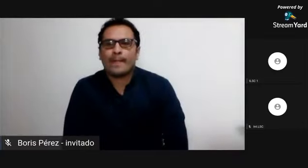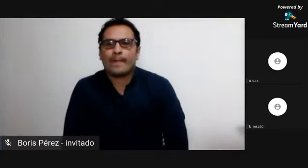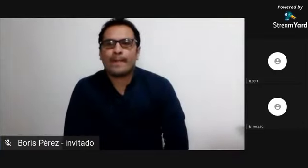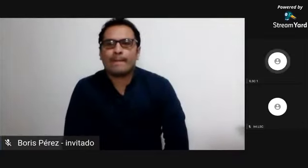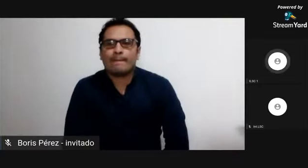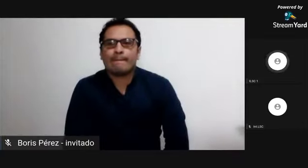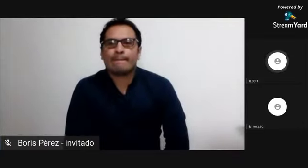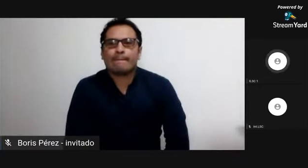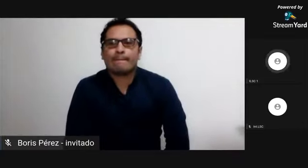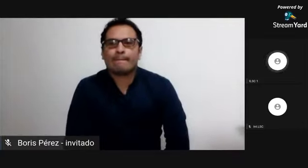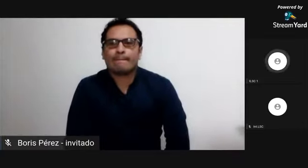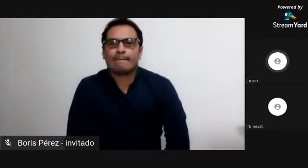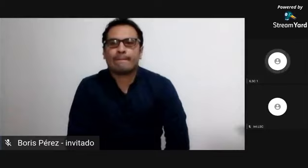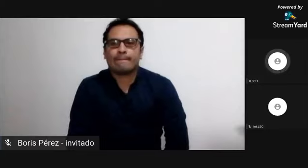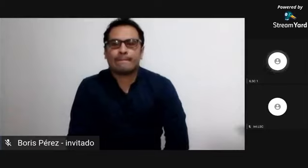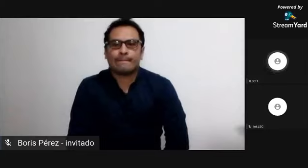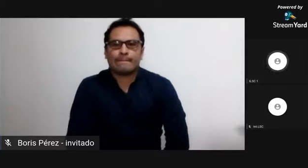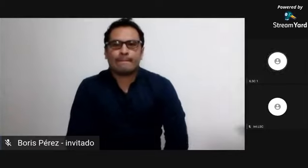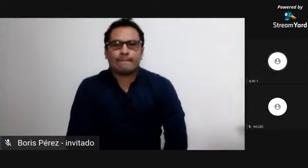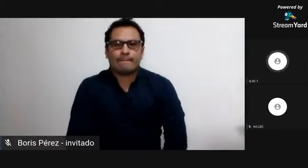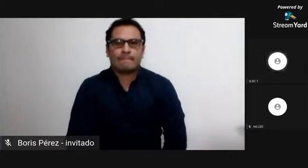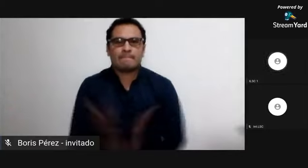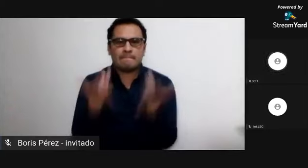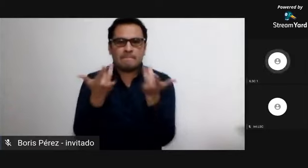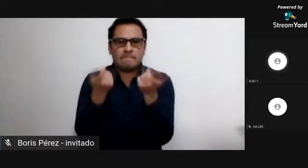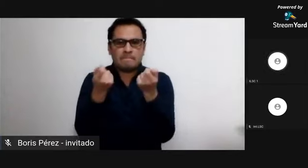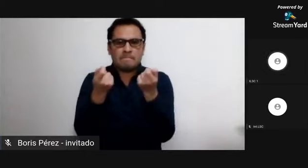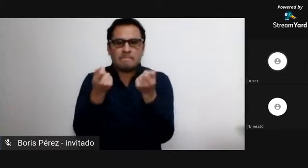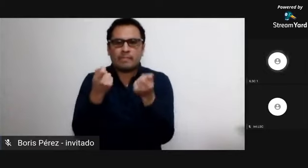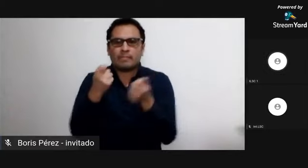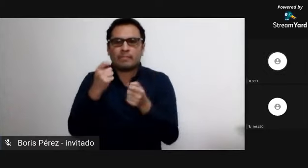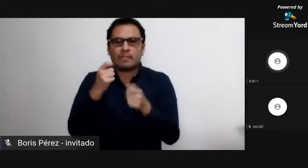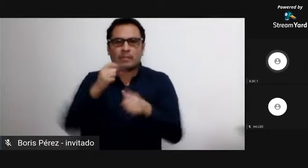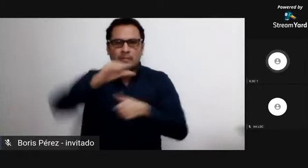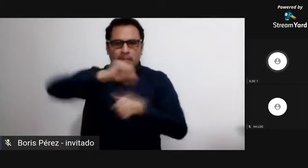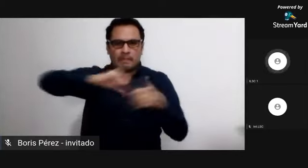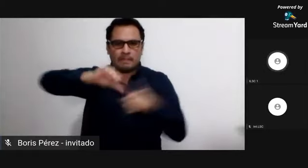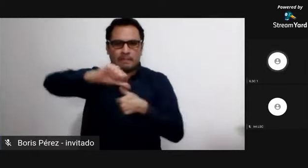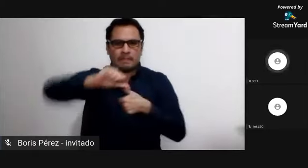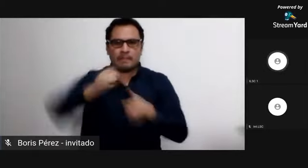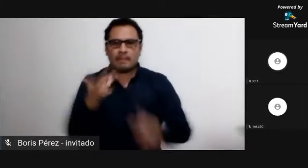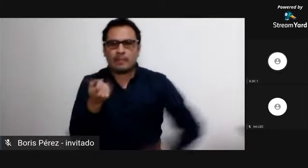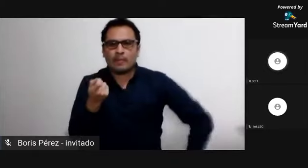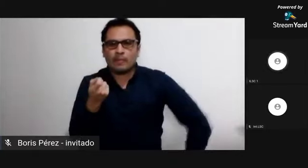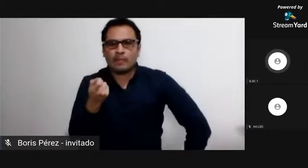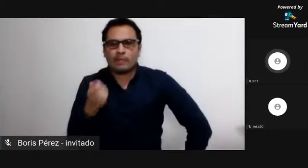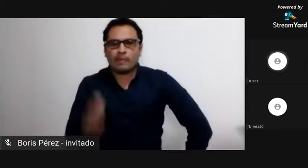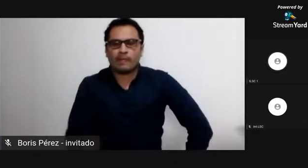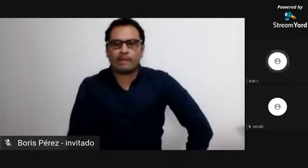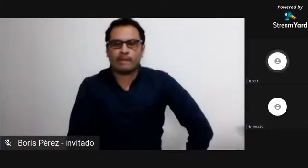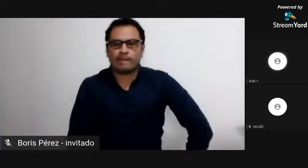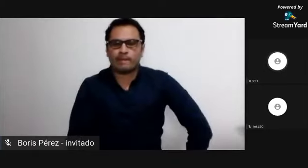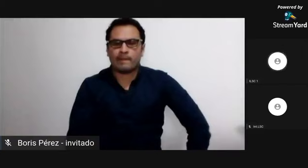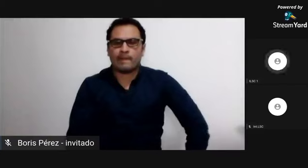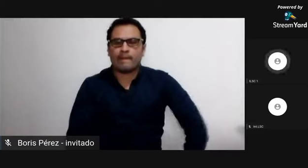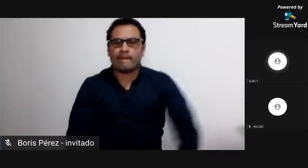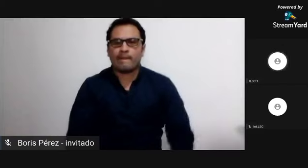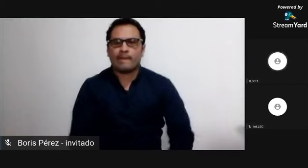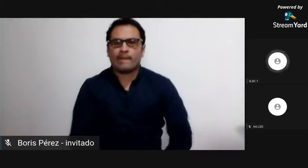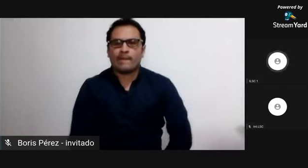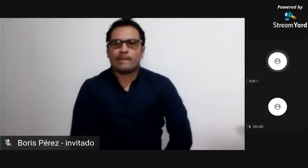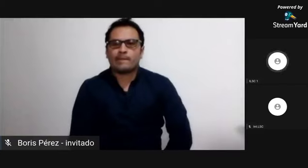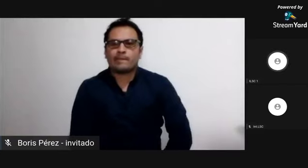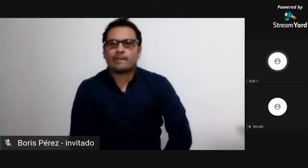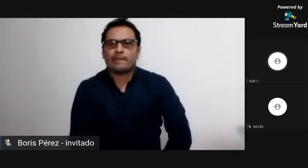para seguirles comentando cuáles fueron algunos de los principales oficios a los que se dedicaron este estas poblaciones de